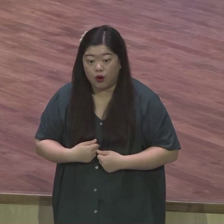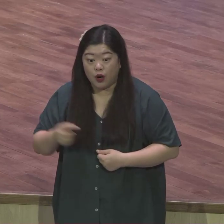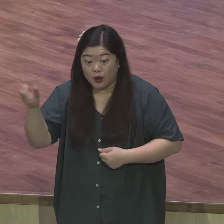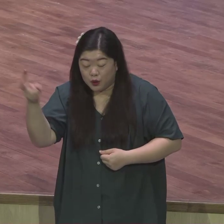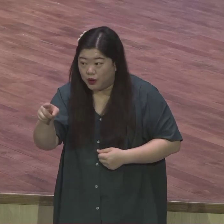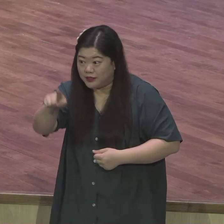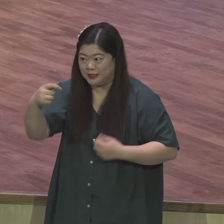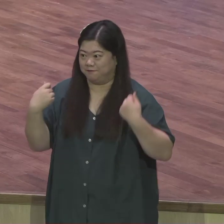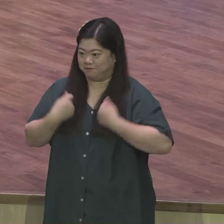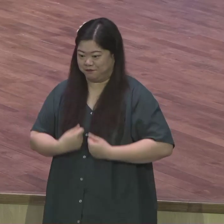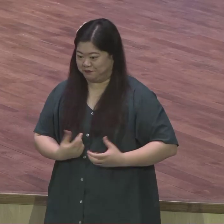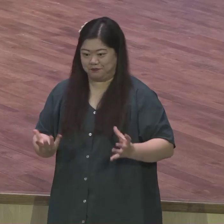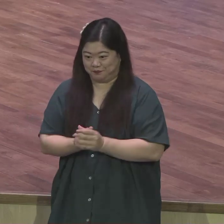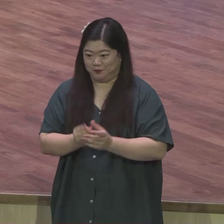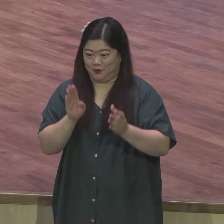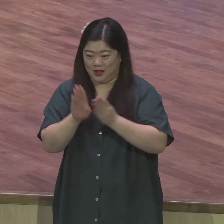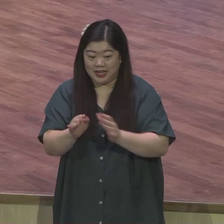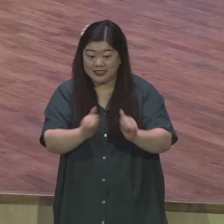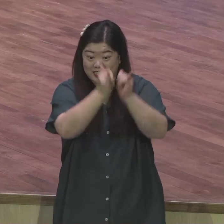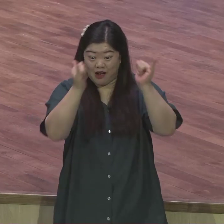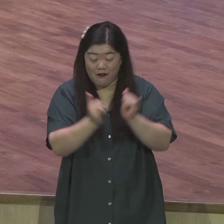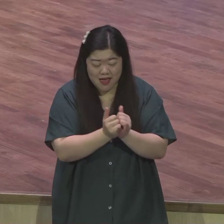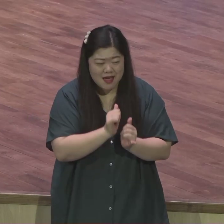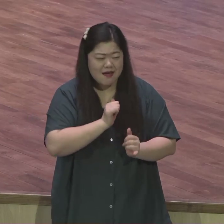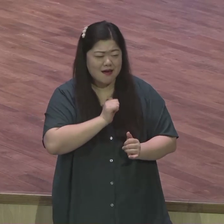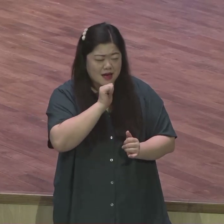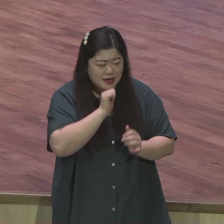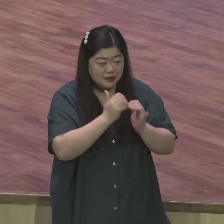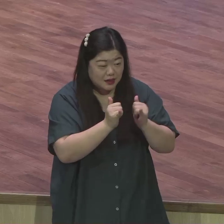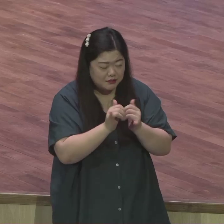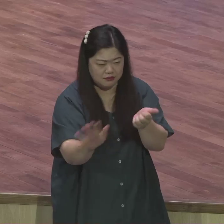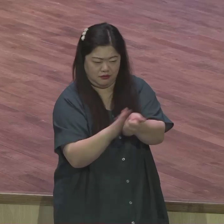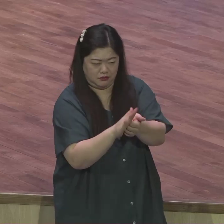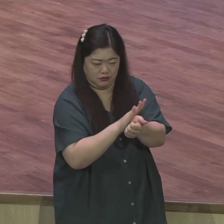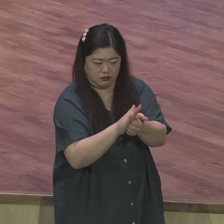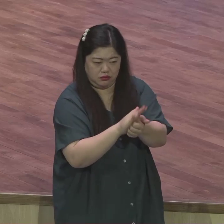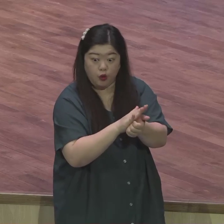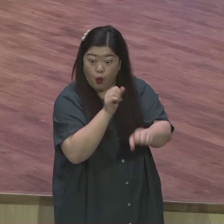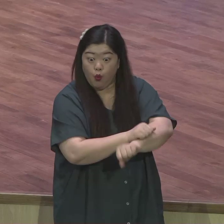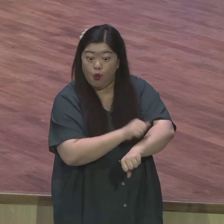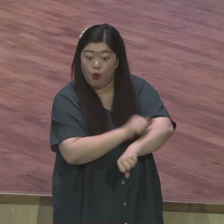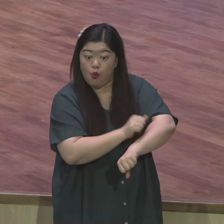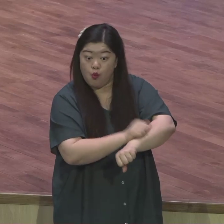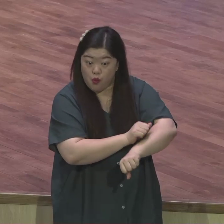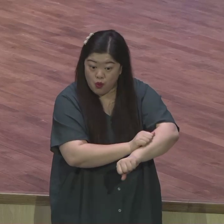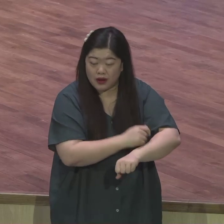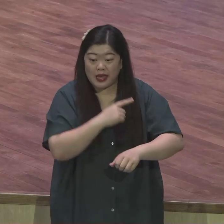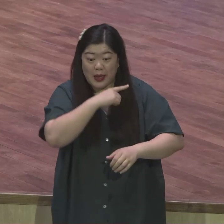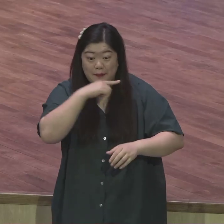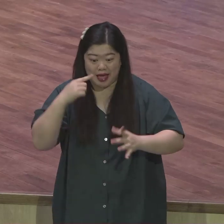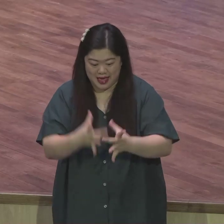사회빈민청을 파고들어서 돌봄사역을 진행했어요 당시 교회는요